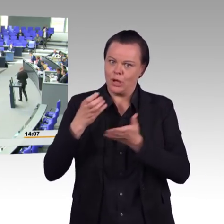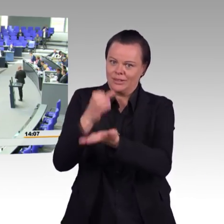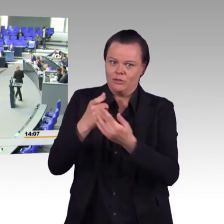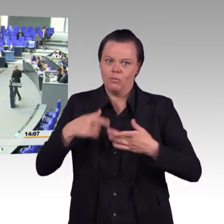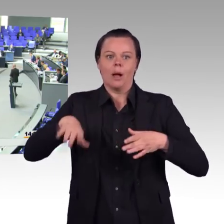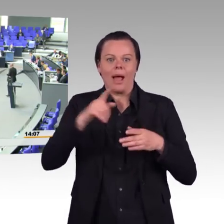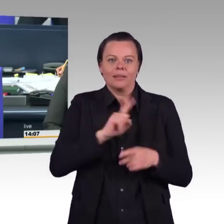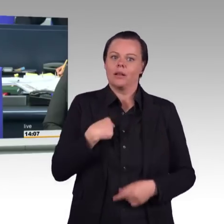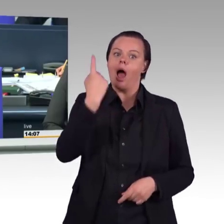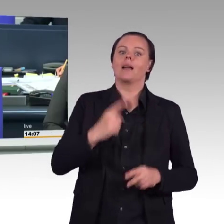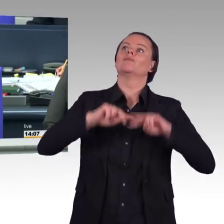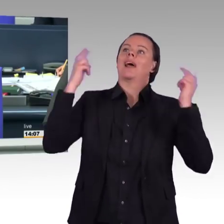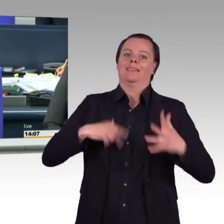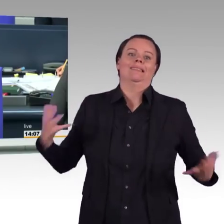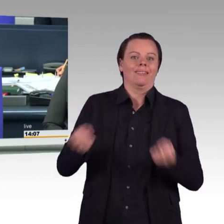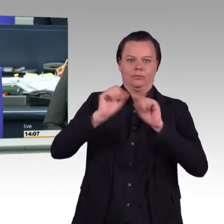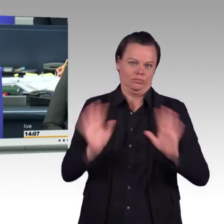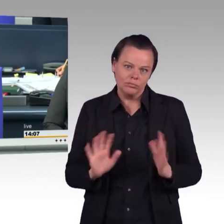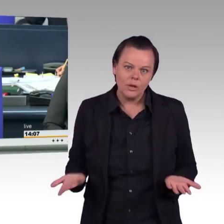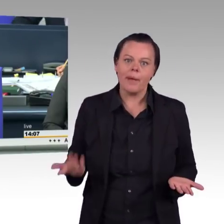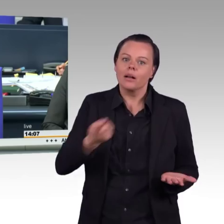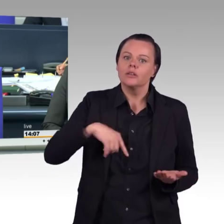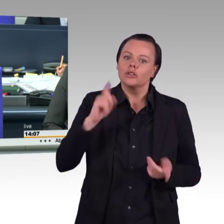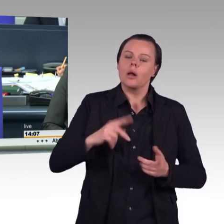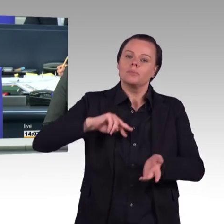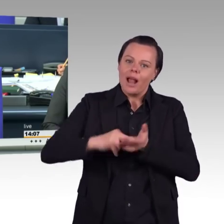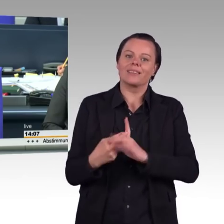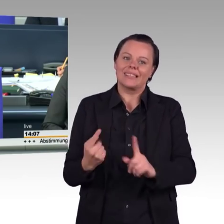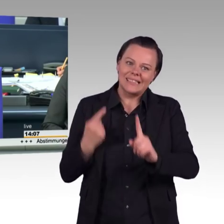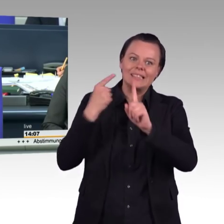Die Kollegin Lisa Bartow hat das Wort für Bündnis 90 Grüne.